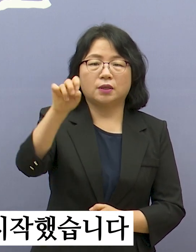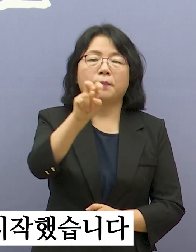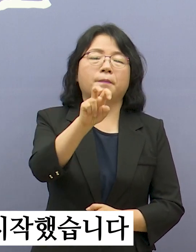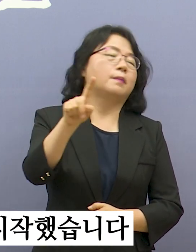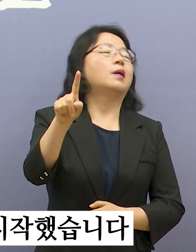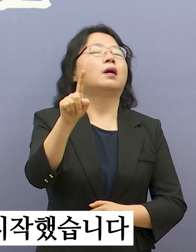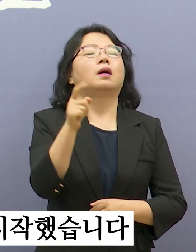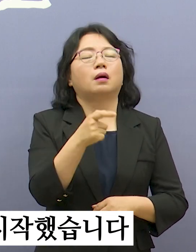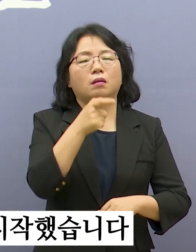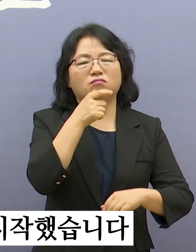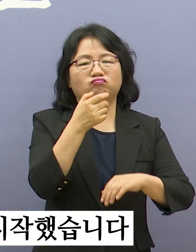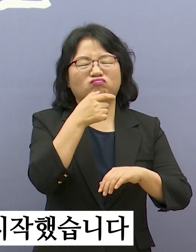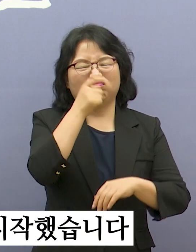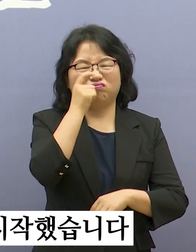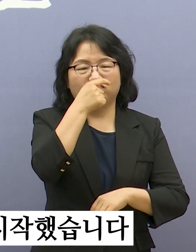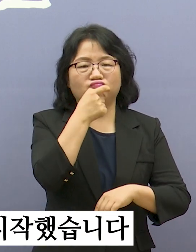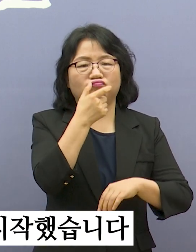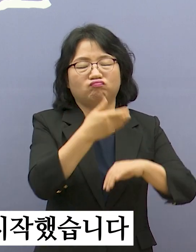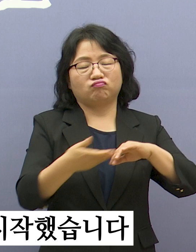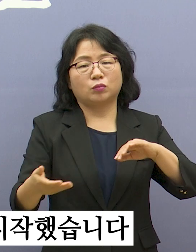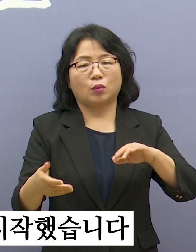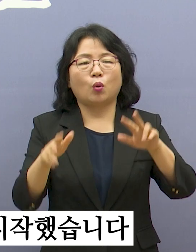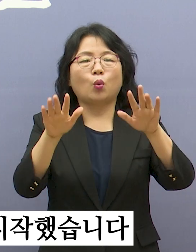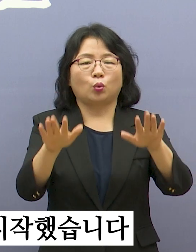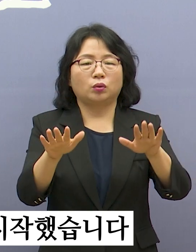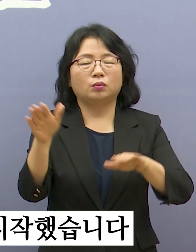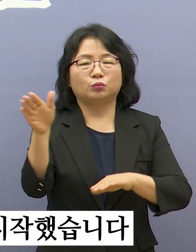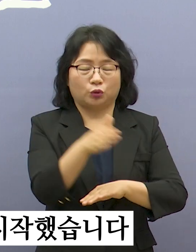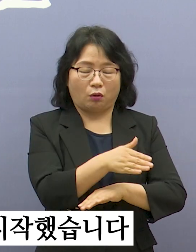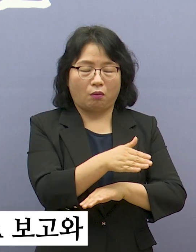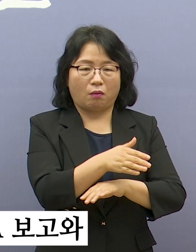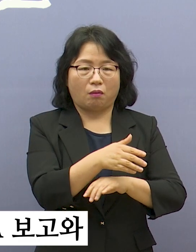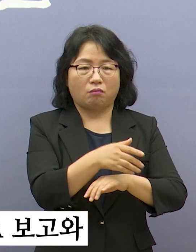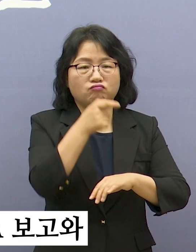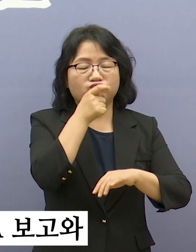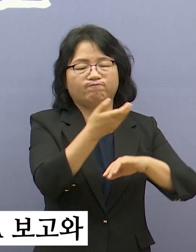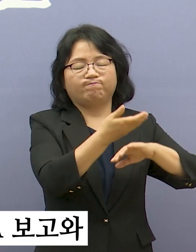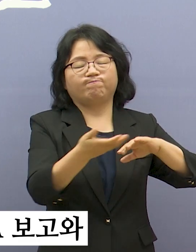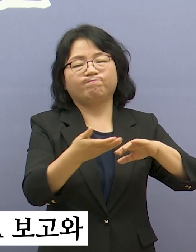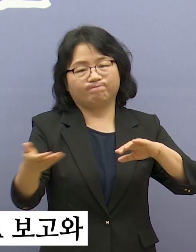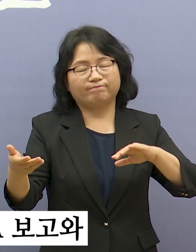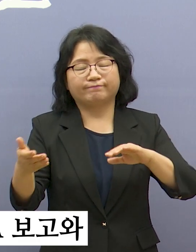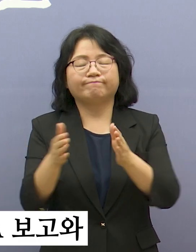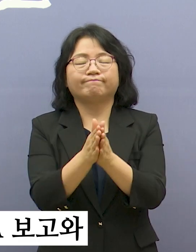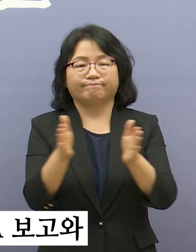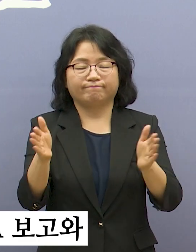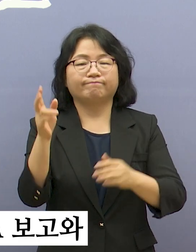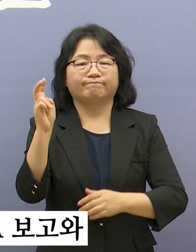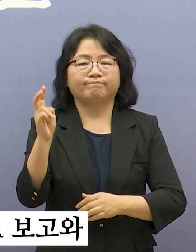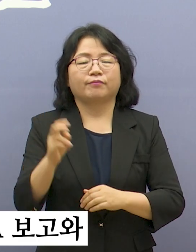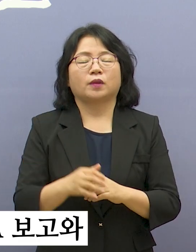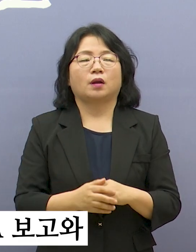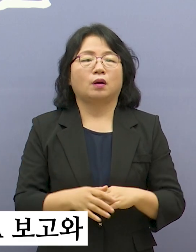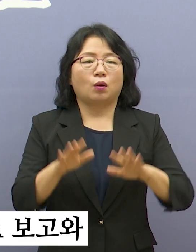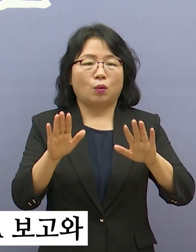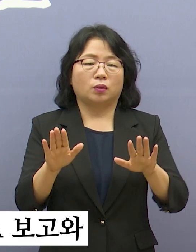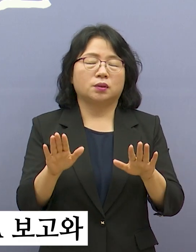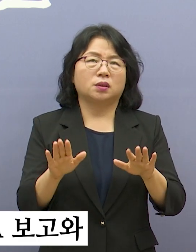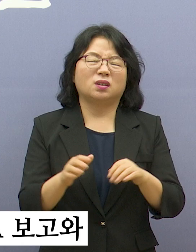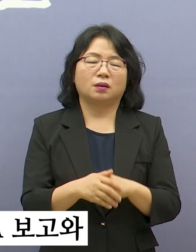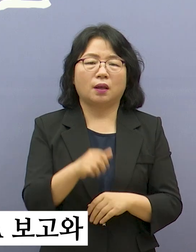오늘부터 방류되기 시작했습니다. 현실적으로 국제원자력기구인